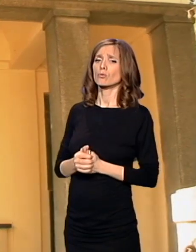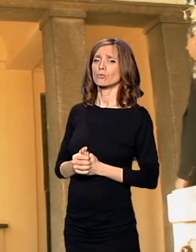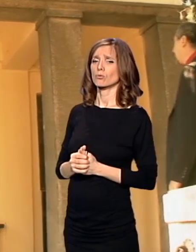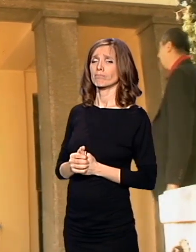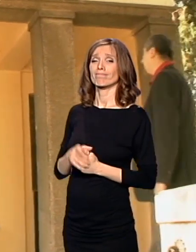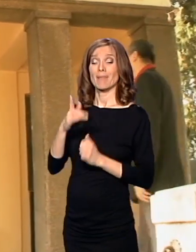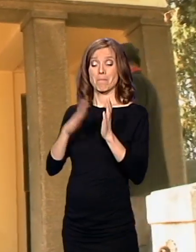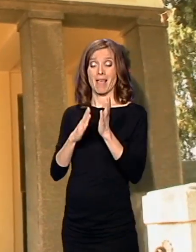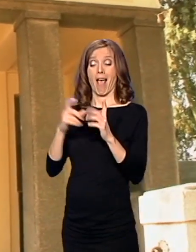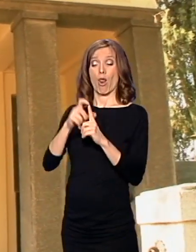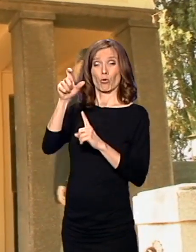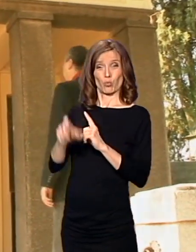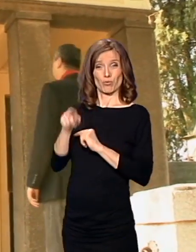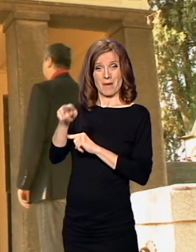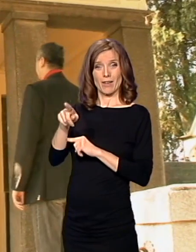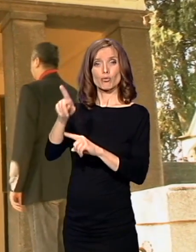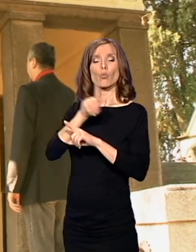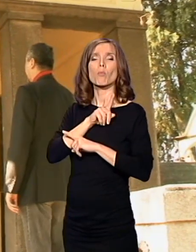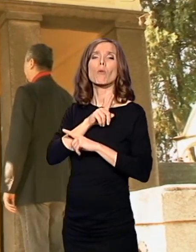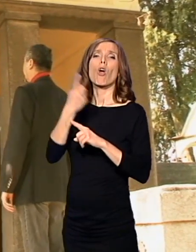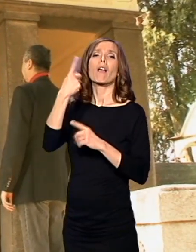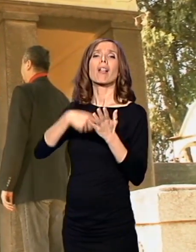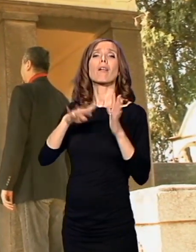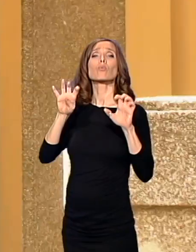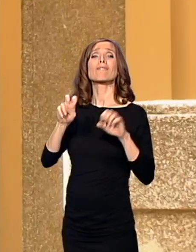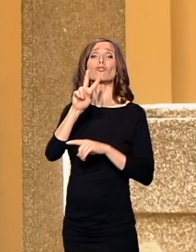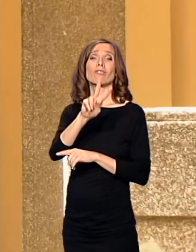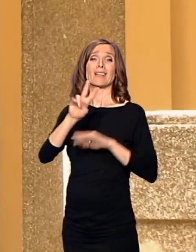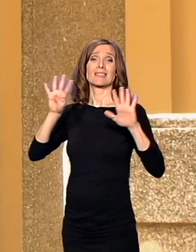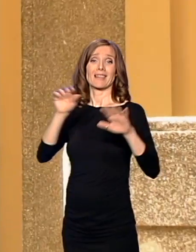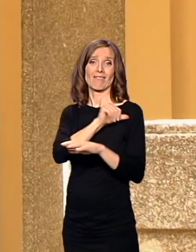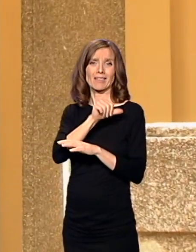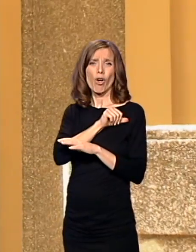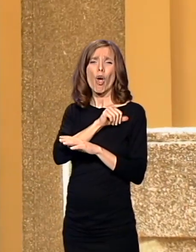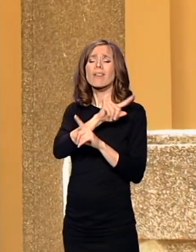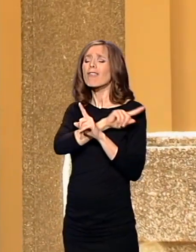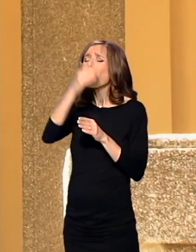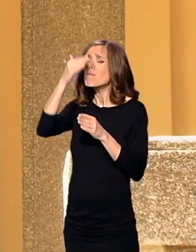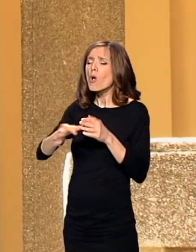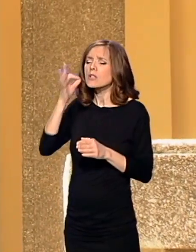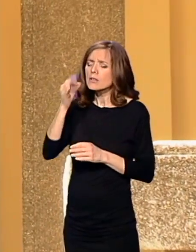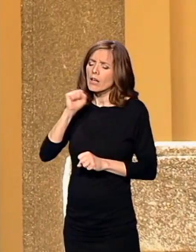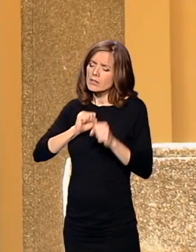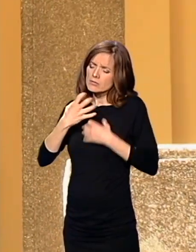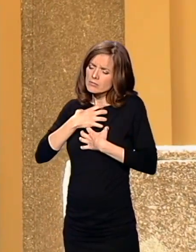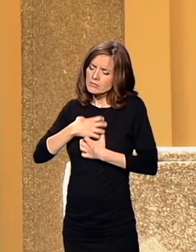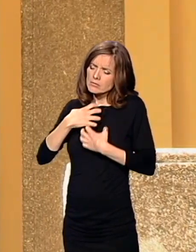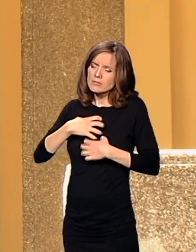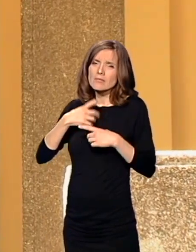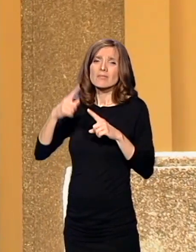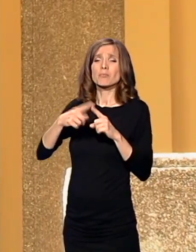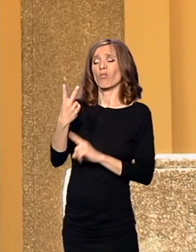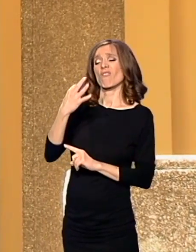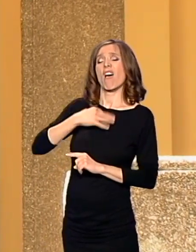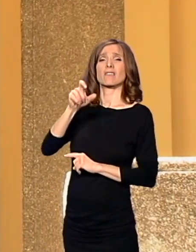Mihajlo Dušmanić umro je 1929. godine, pateći do posljednjeg dana za izgubljenim sinovima.